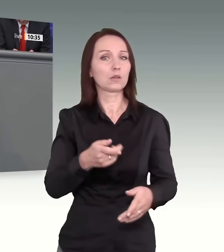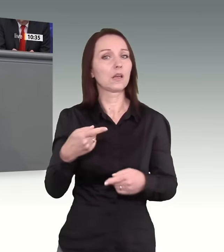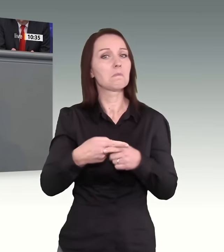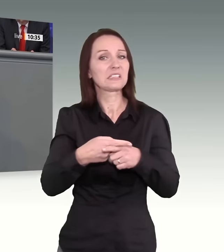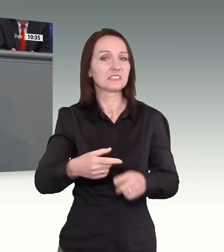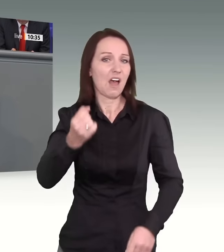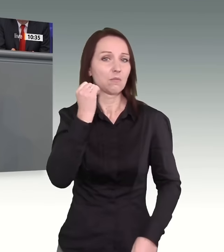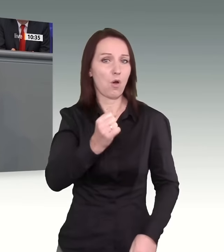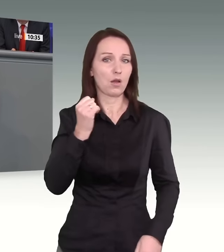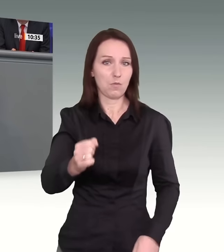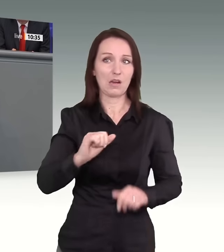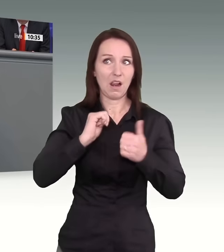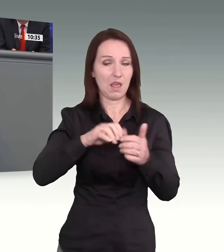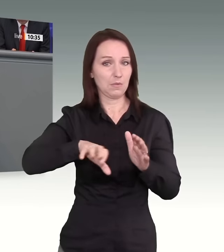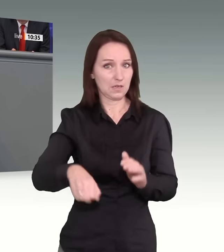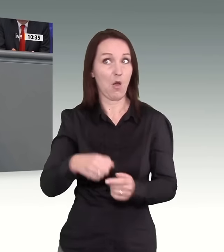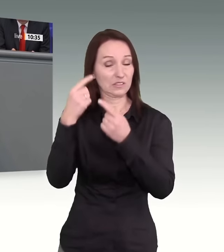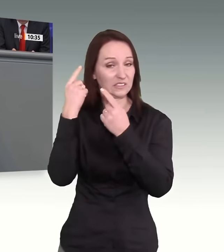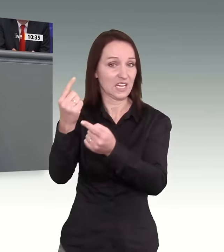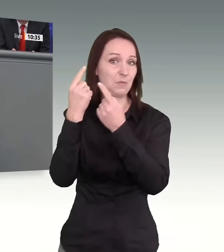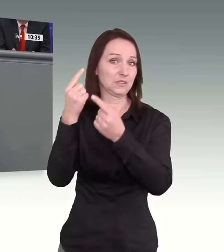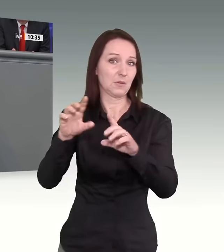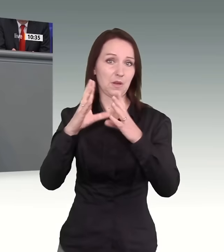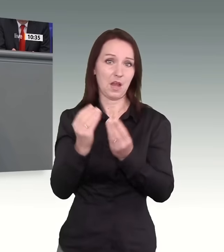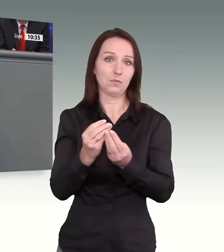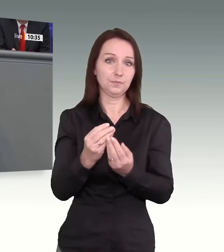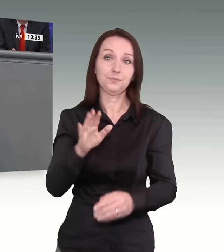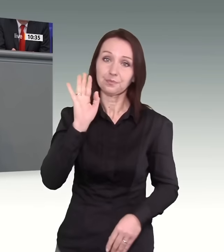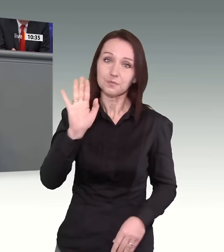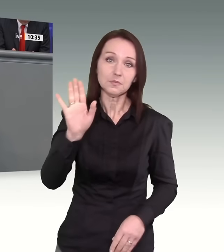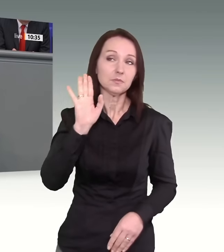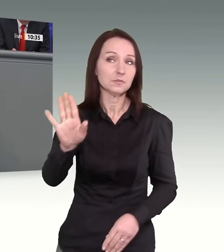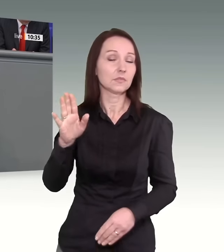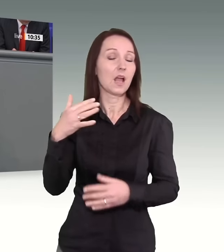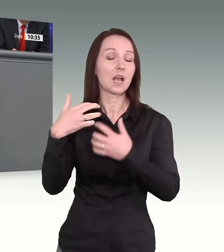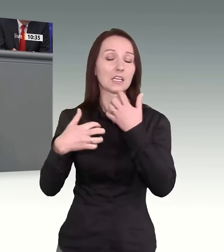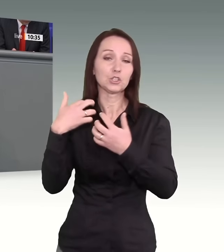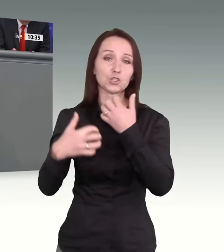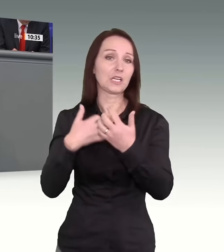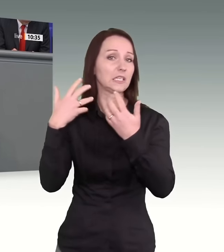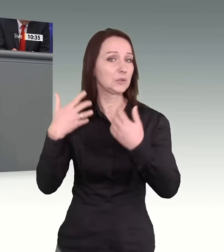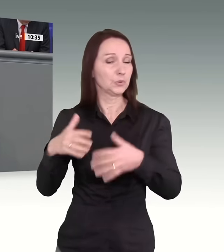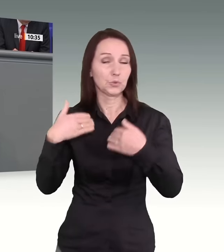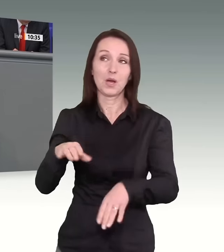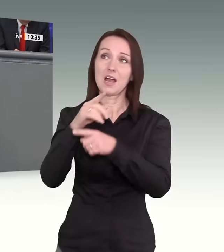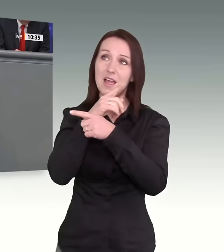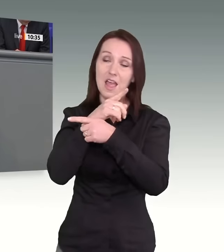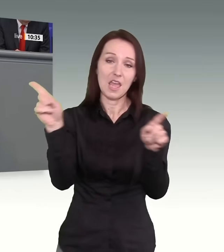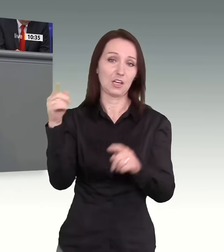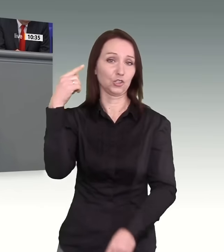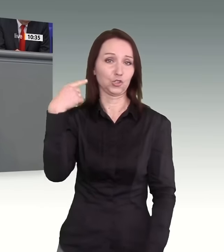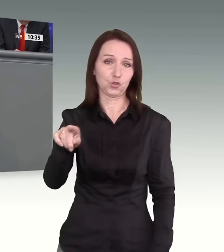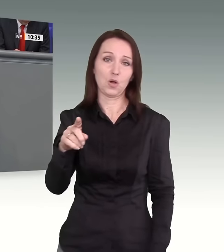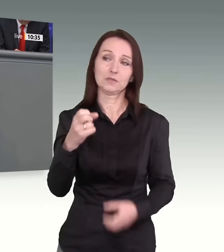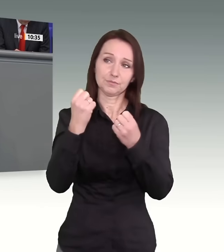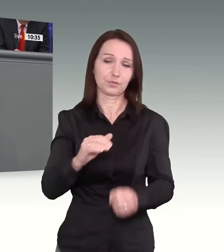das ist Ihre tiefe historische Schuld, werte Kolleginnen und Kollegen von CDU, CSU und insbesondere